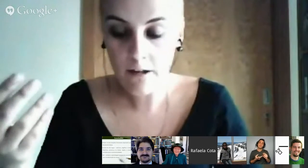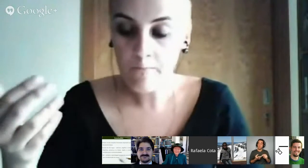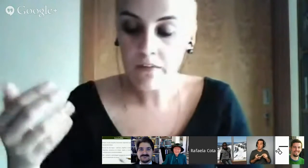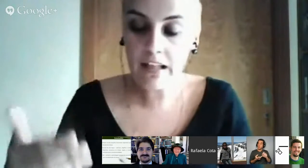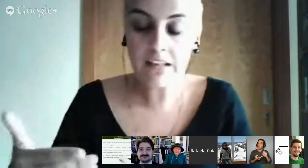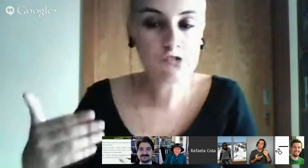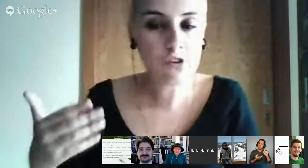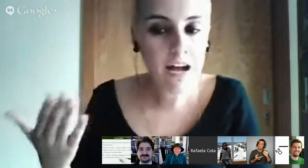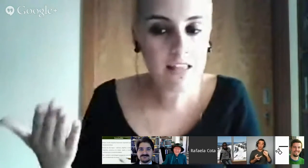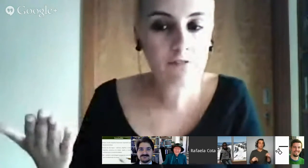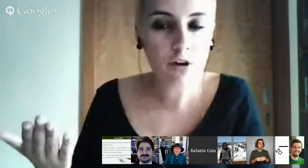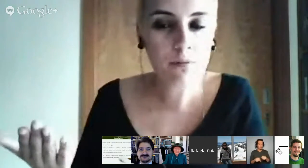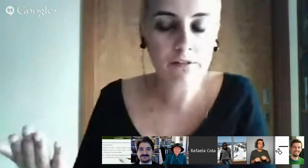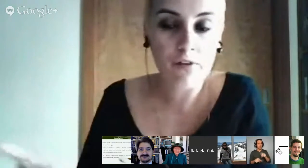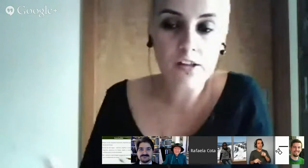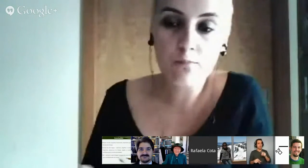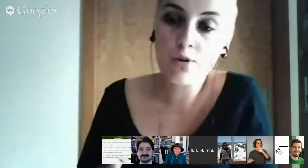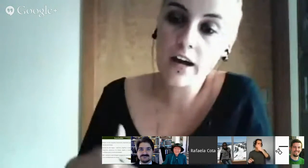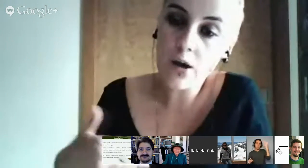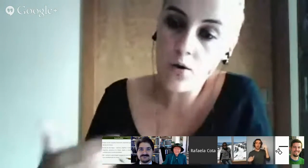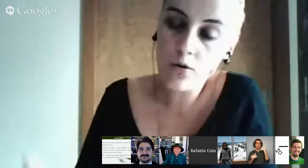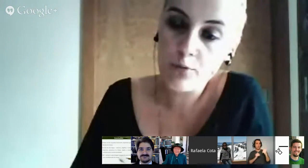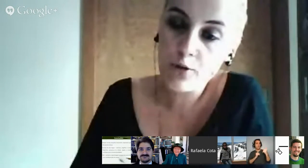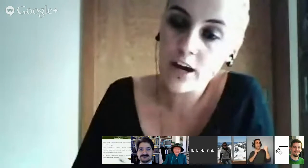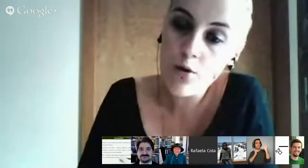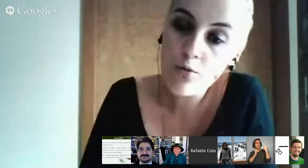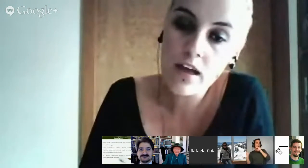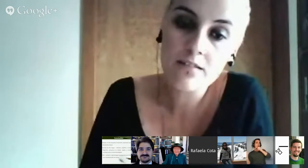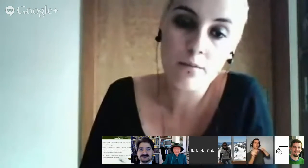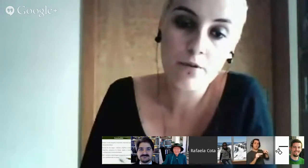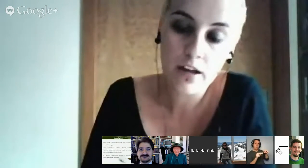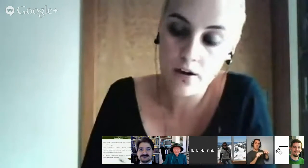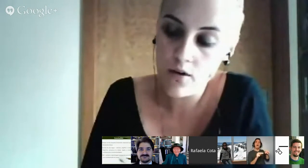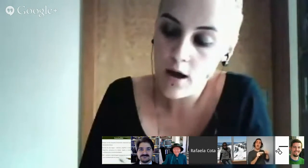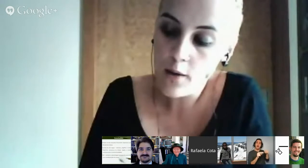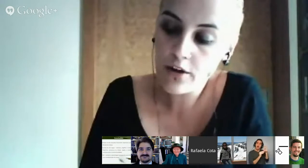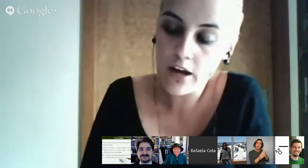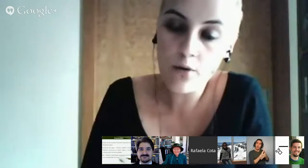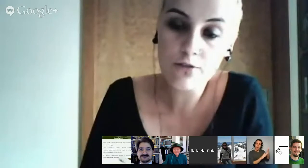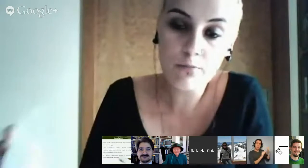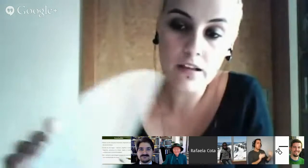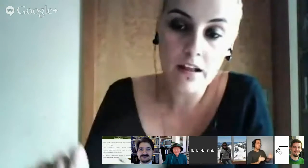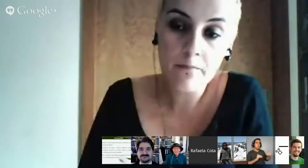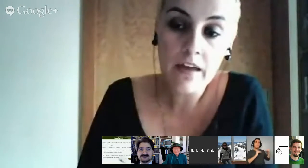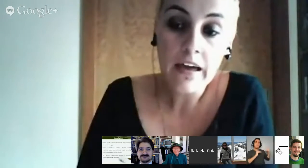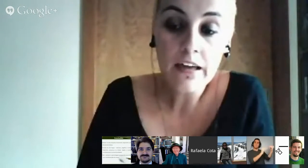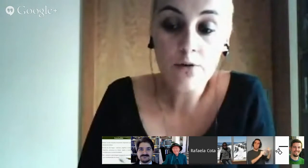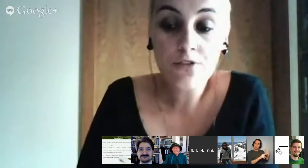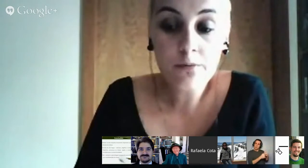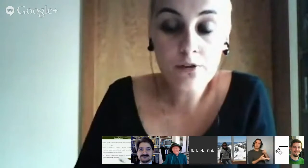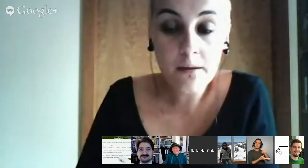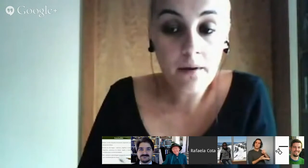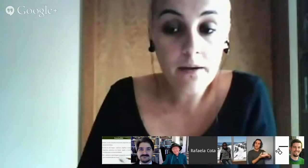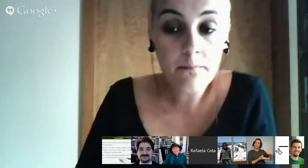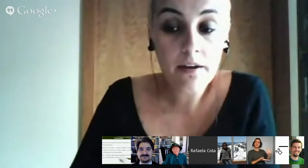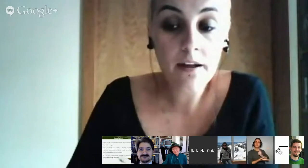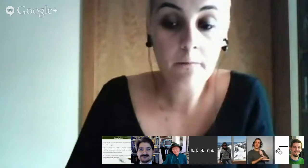que ela seja olhada de forma diferente por quem não a conhece ou por quem não a domina e contribui também para